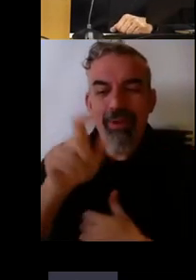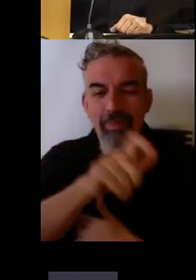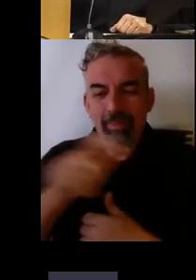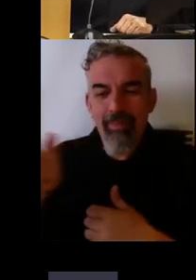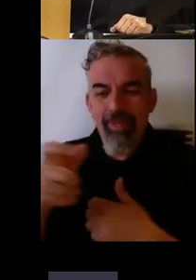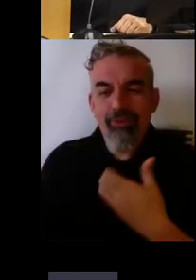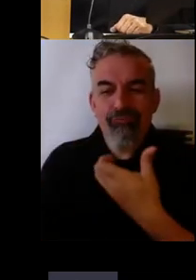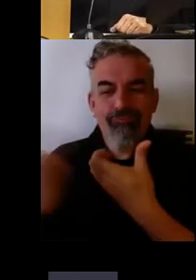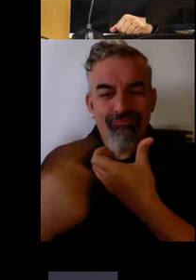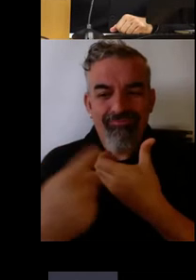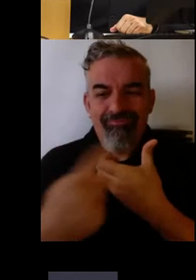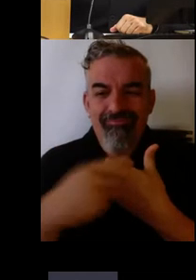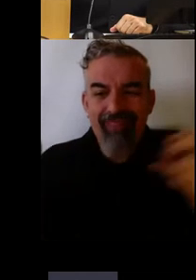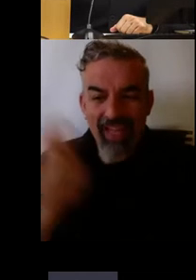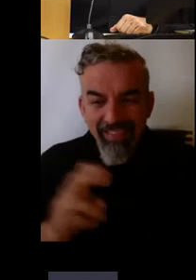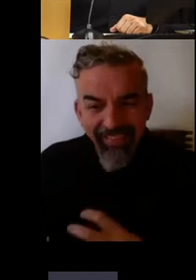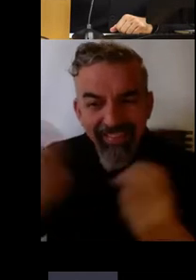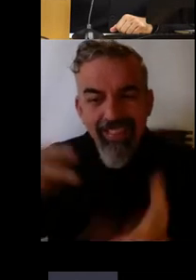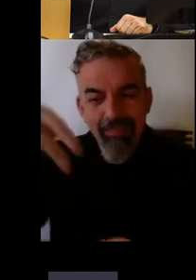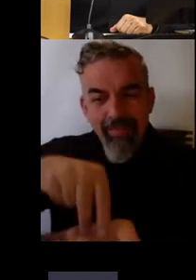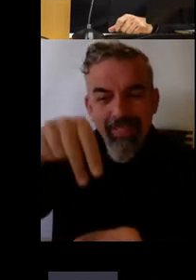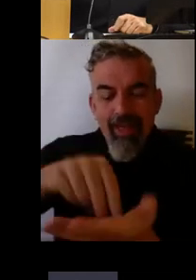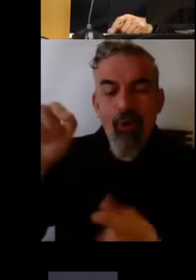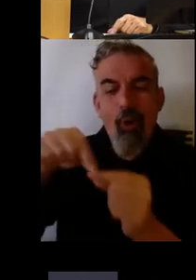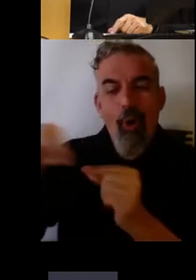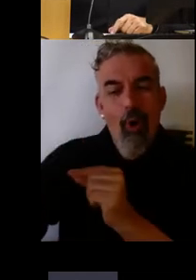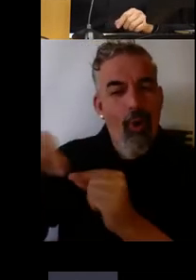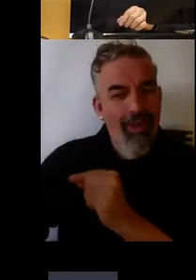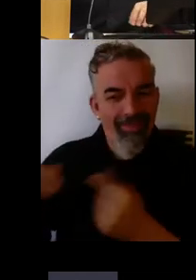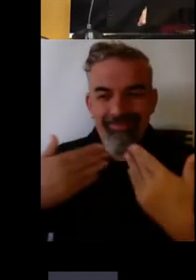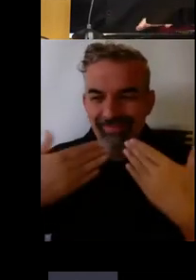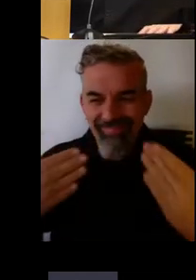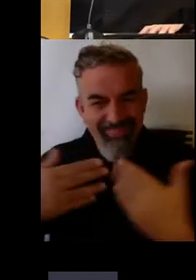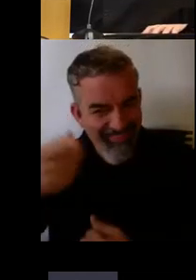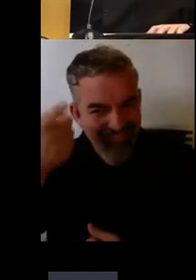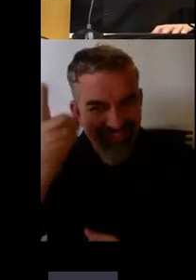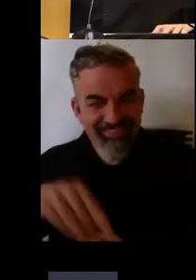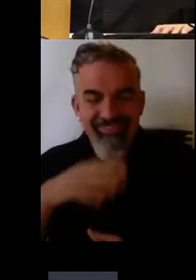los que están aquí actualmente como a los que nos están de forma remota por team.